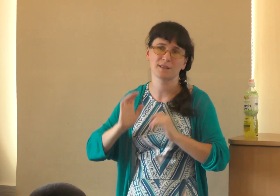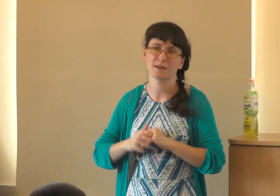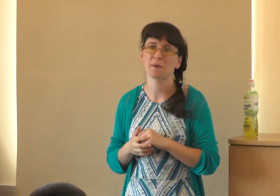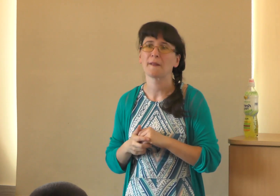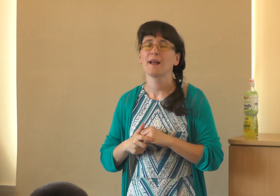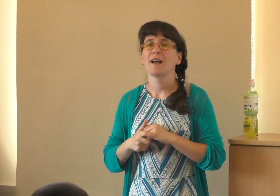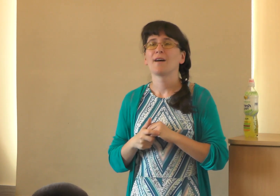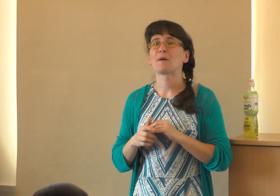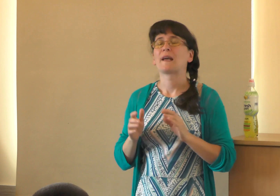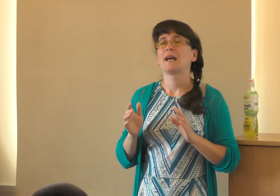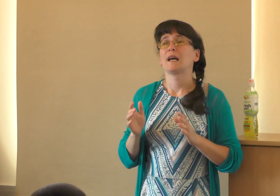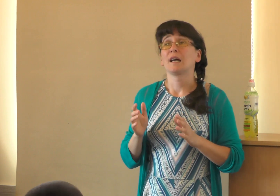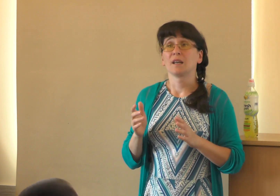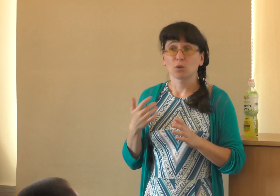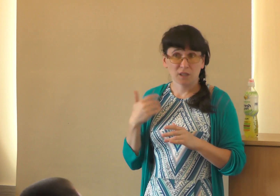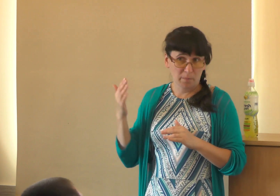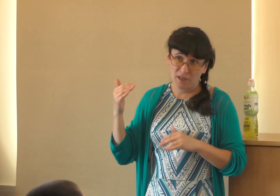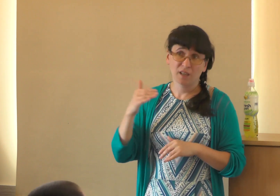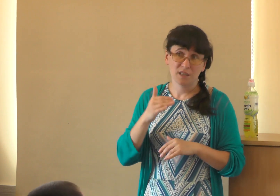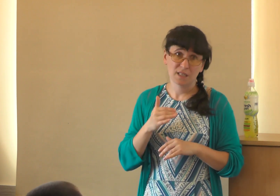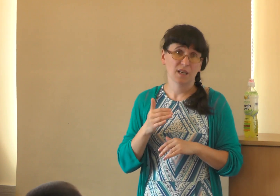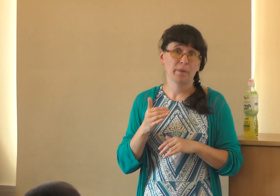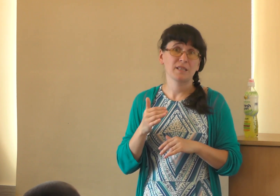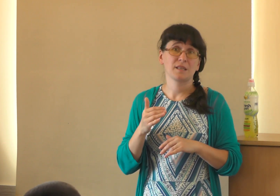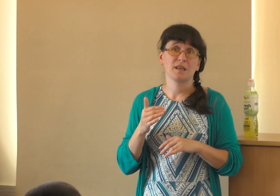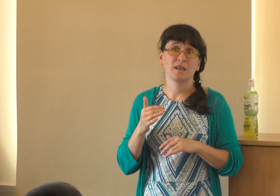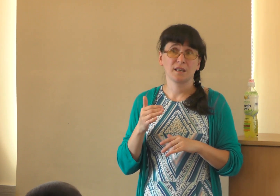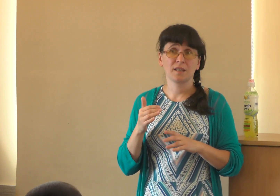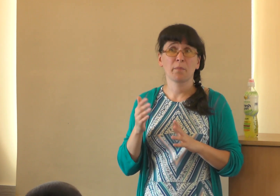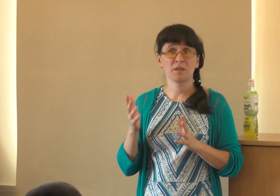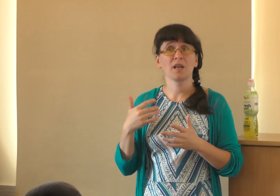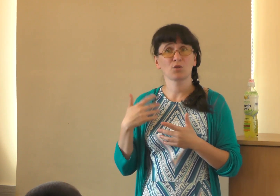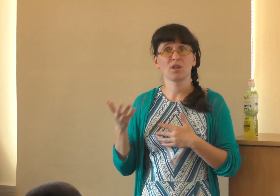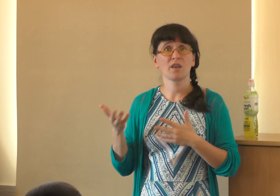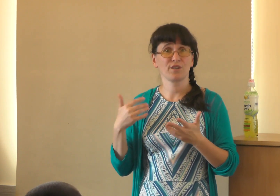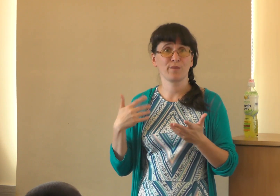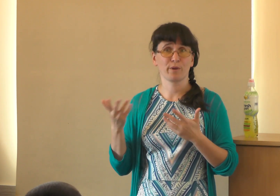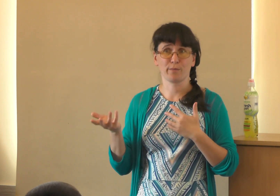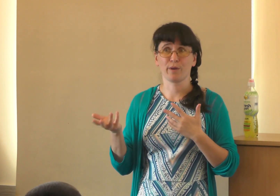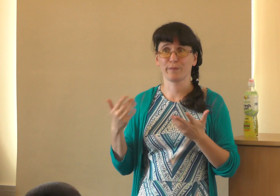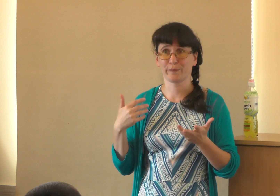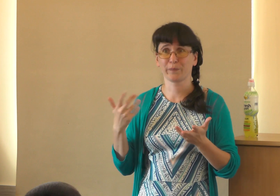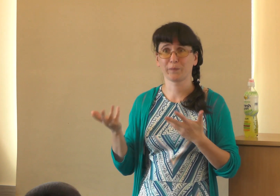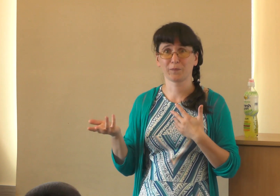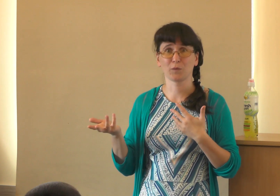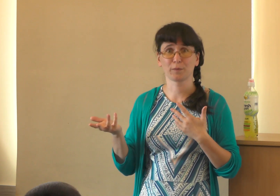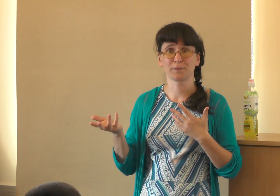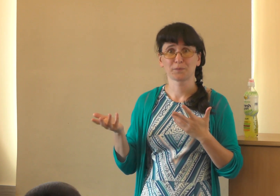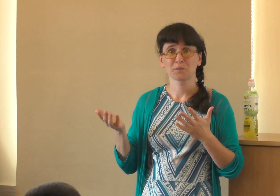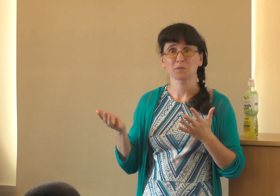глазами. Вот. То, когда я приехала на Закарпатти, я поняла, что я их не понимаю. А мне быстренько-быстренько